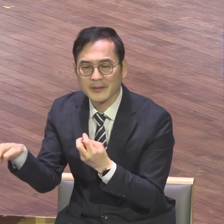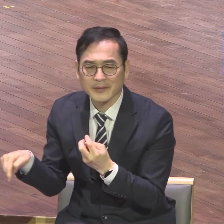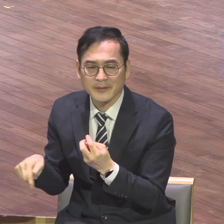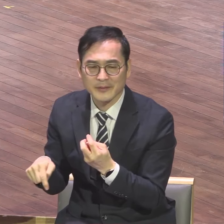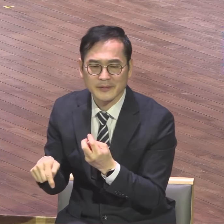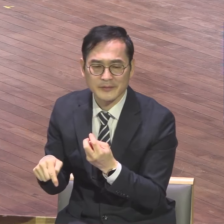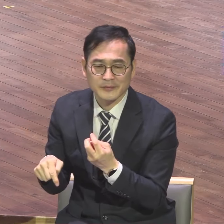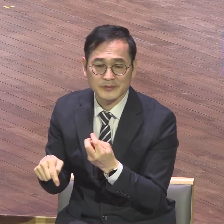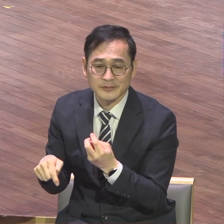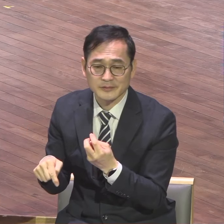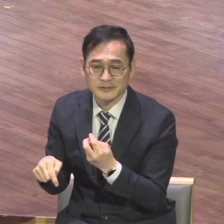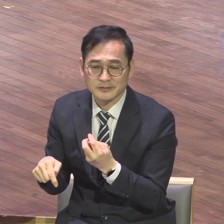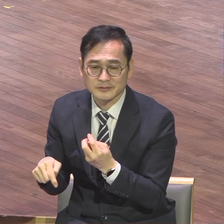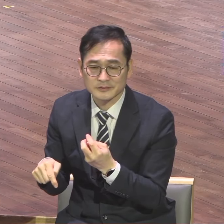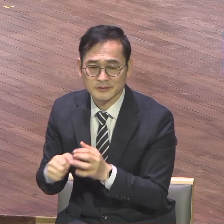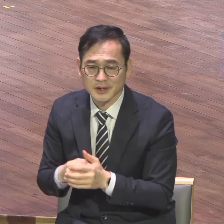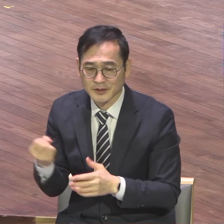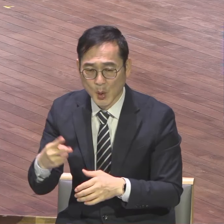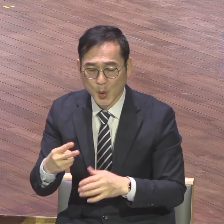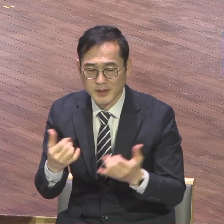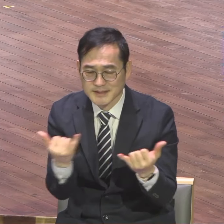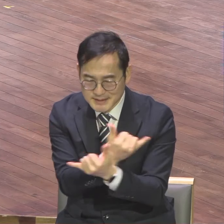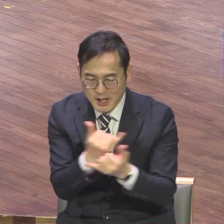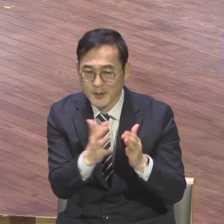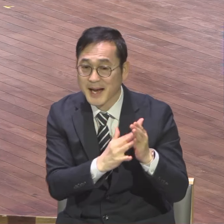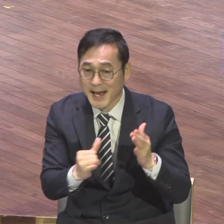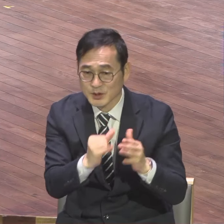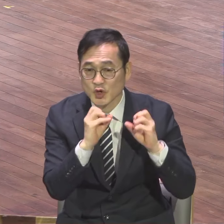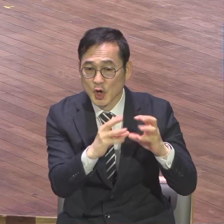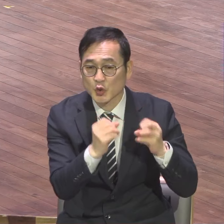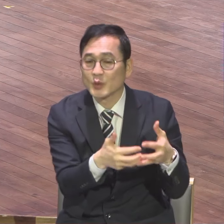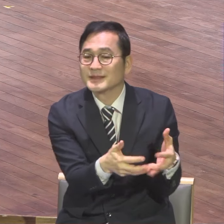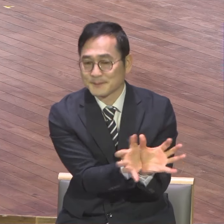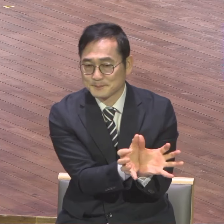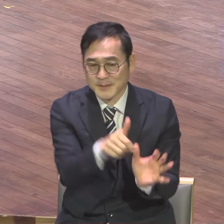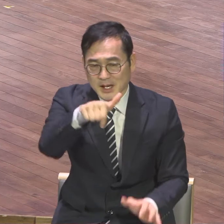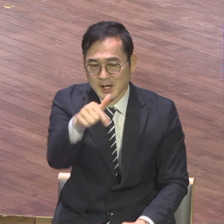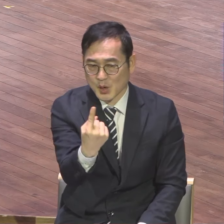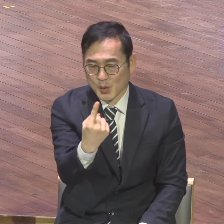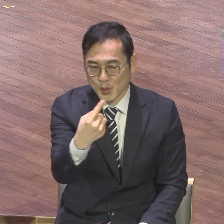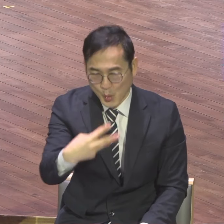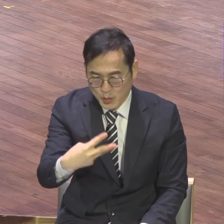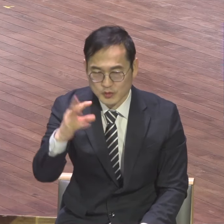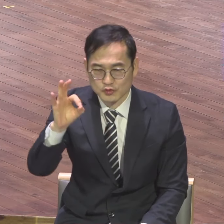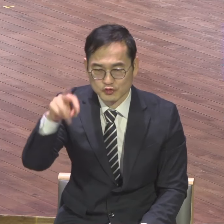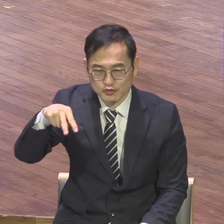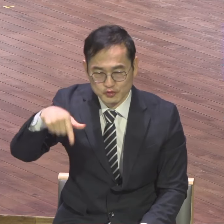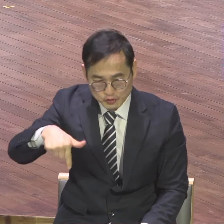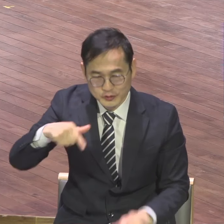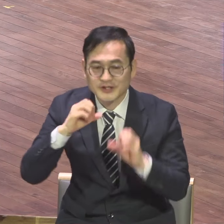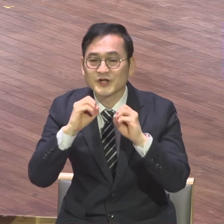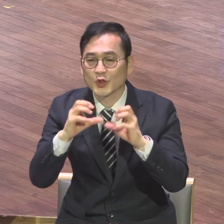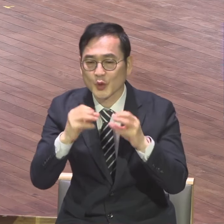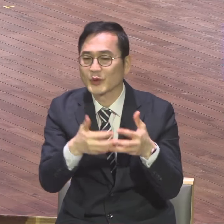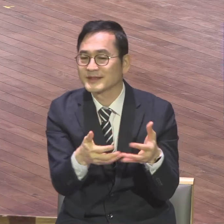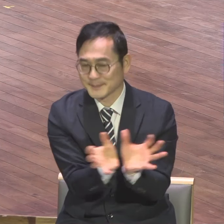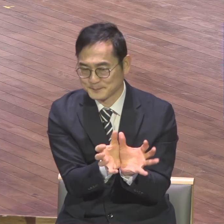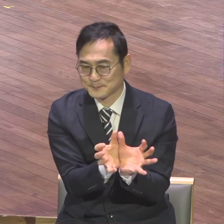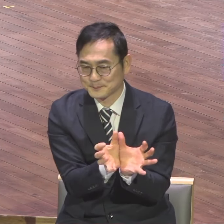그리고 곤륙전도팀 시설입니다. 곤륙전도 곤륙전도 우리 담당 오목사님이 제게 오늘